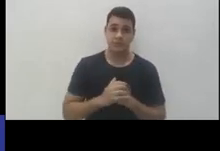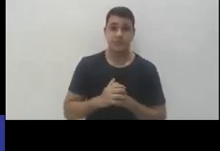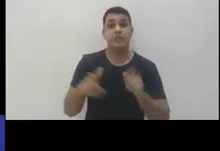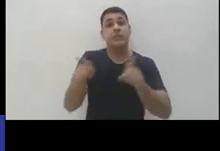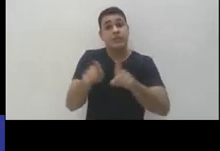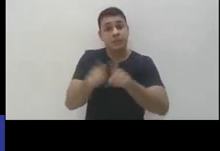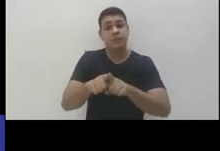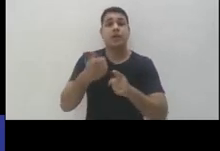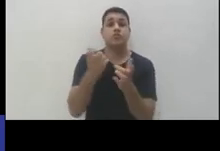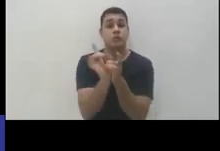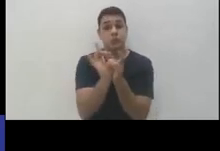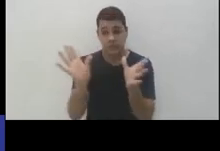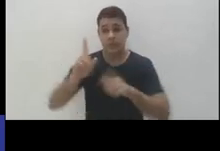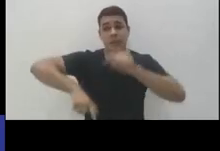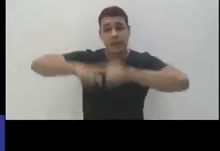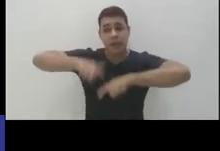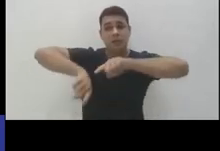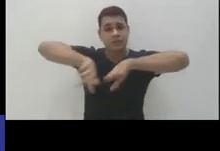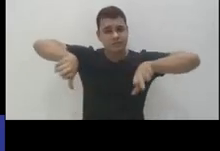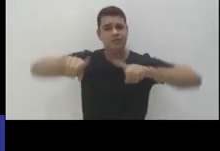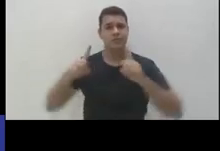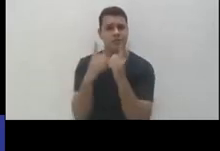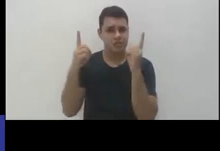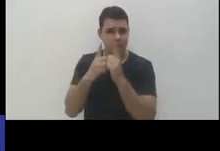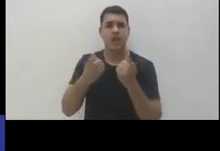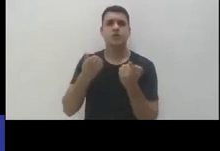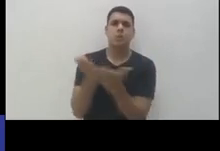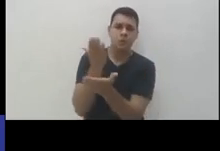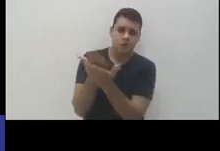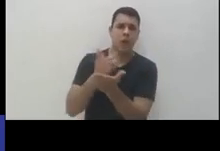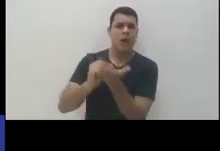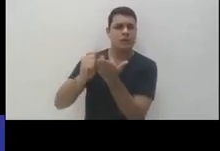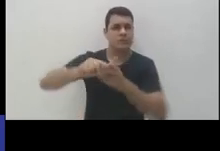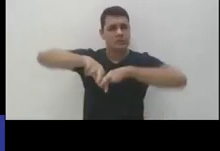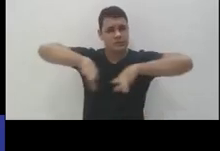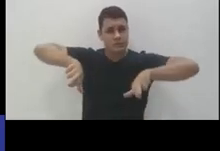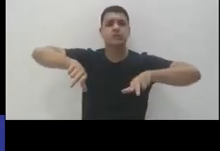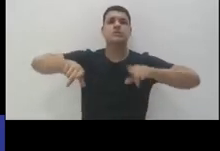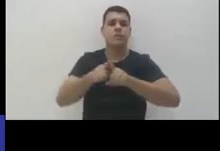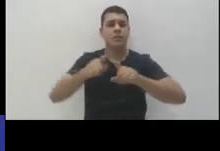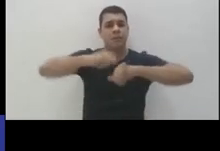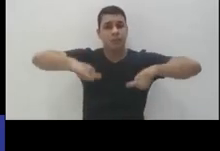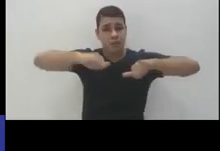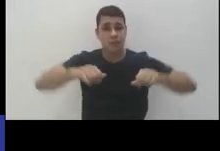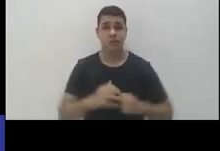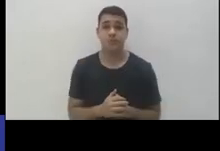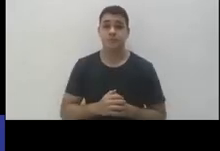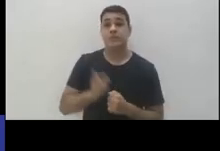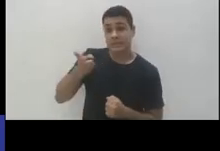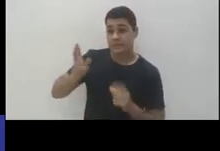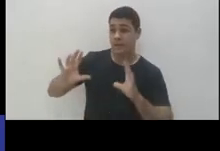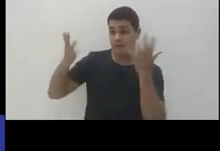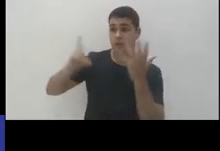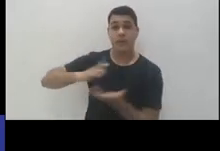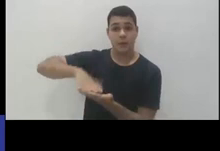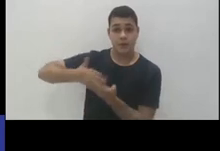em formato acessível dos materiais didáticos, as produções, as publicações, a garantia de que nossos eventos tenham intérpretes de